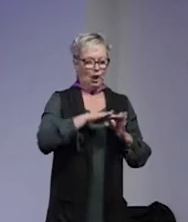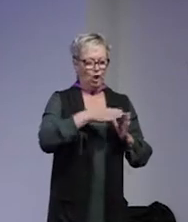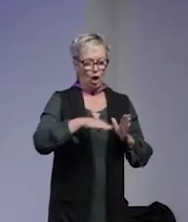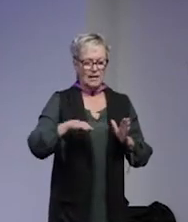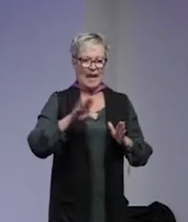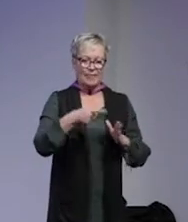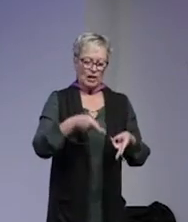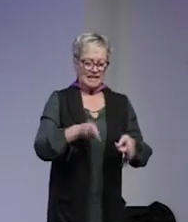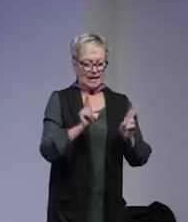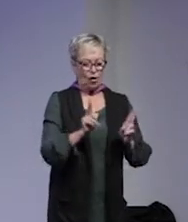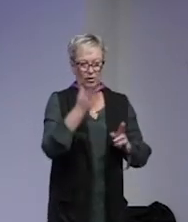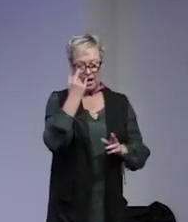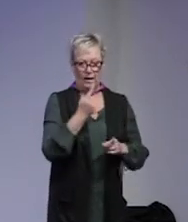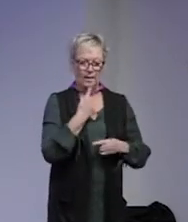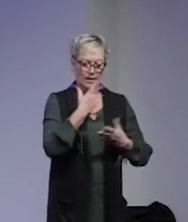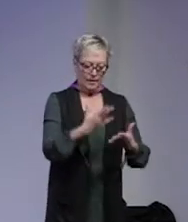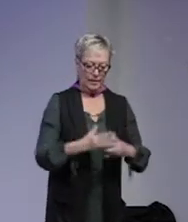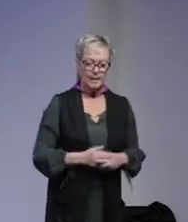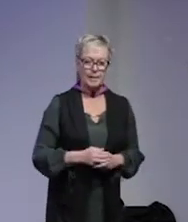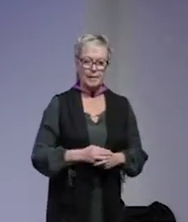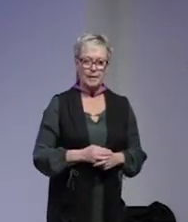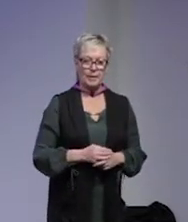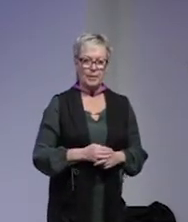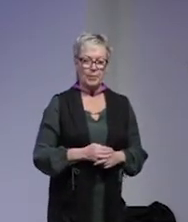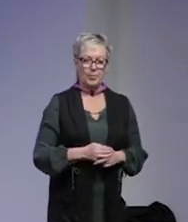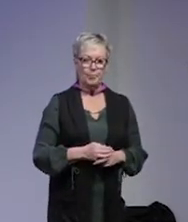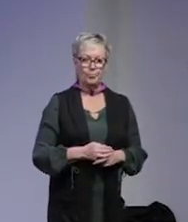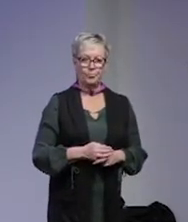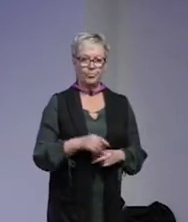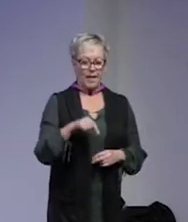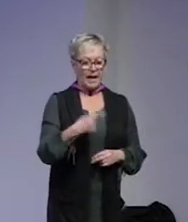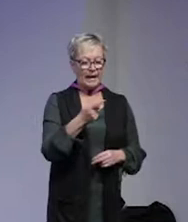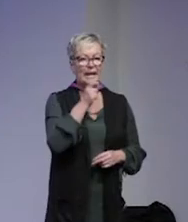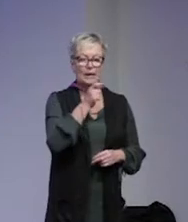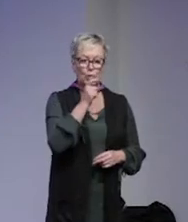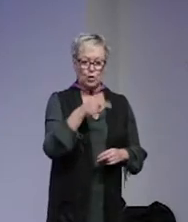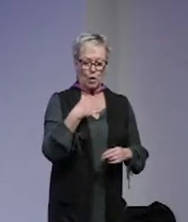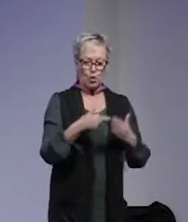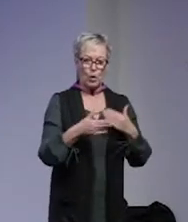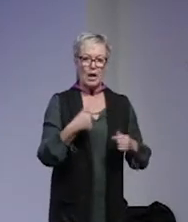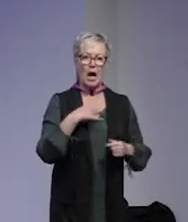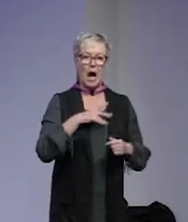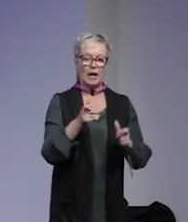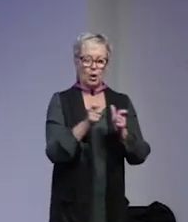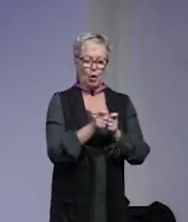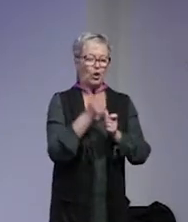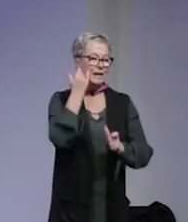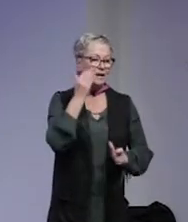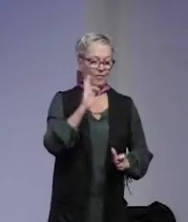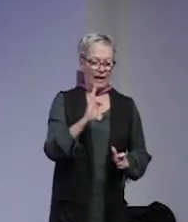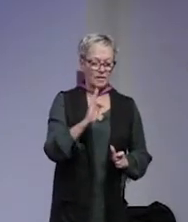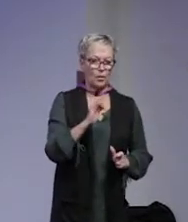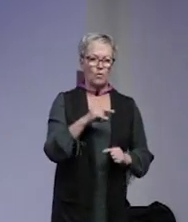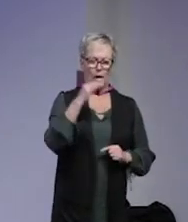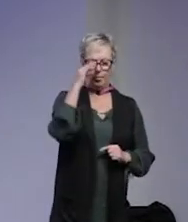ett citat kan framta sig där. Men här är en intervju som jag gjorde. Jag hade ett möte i fredags som var